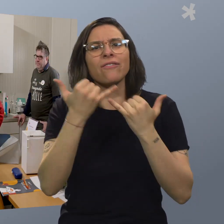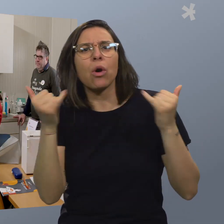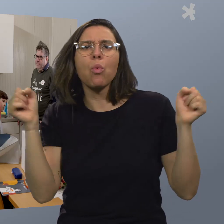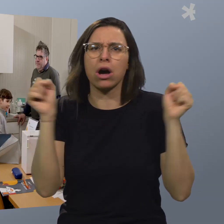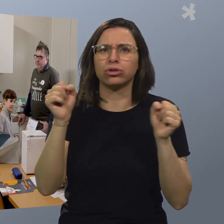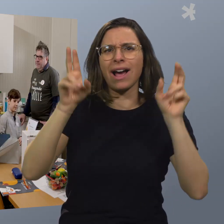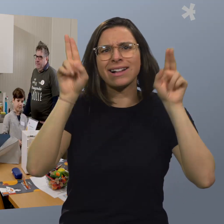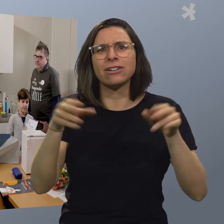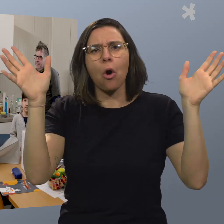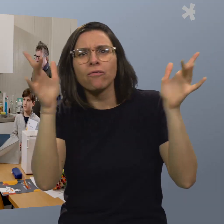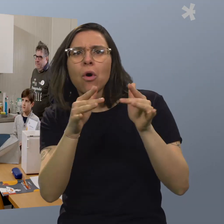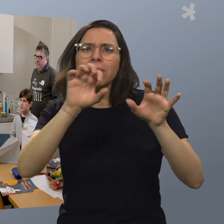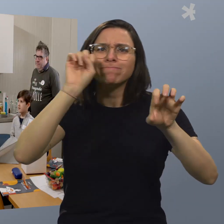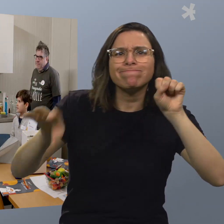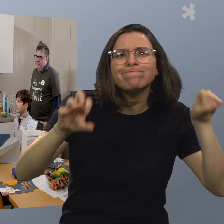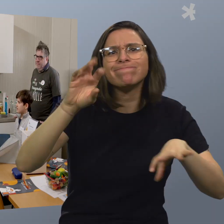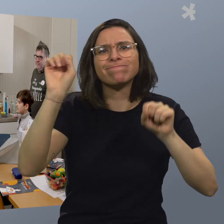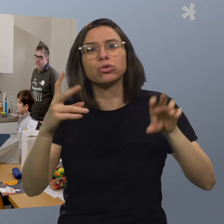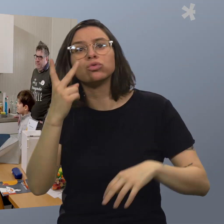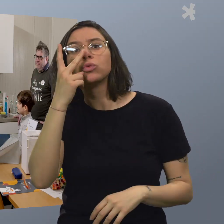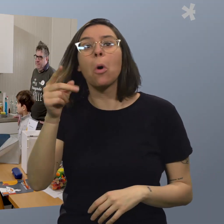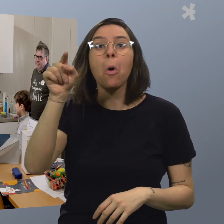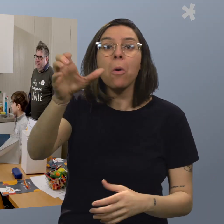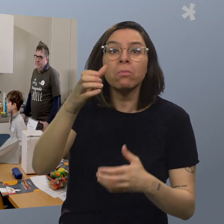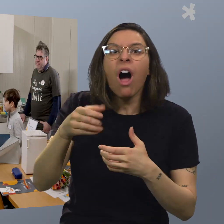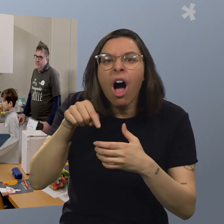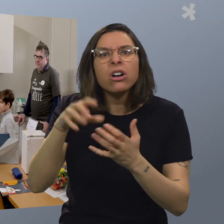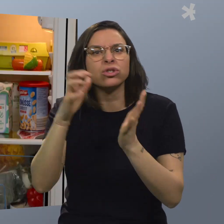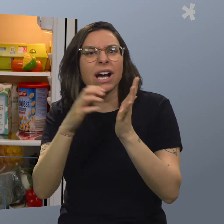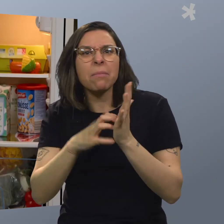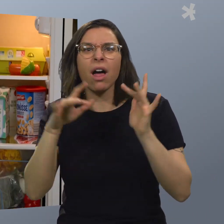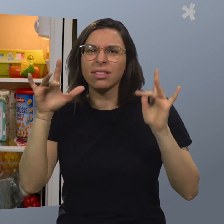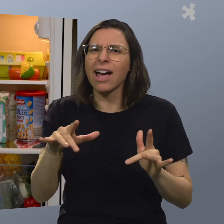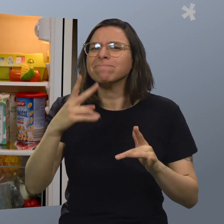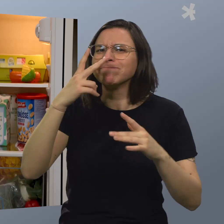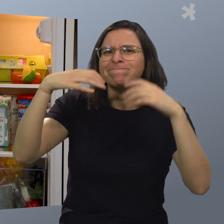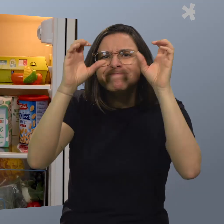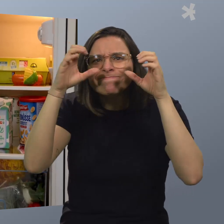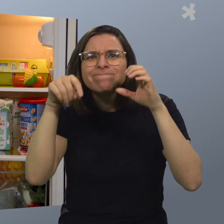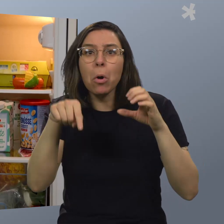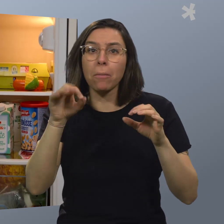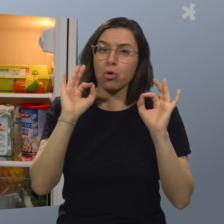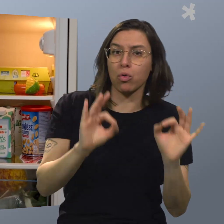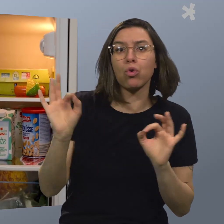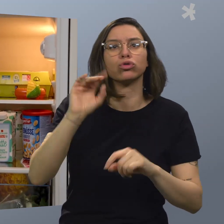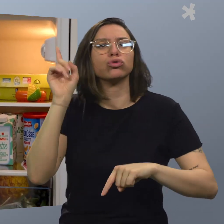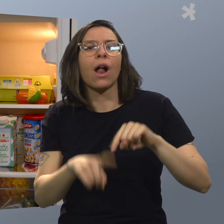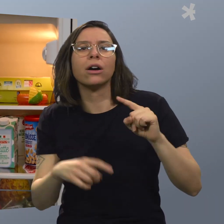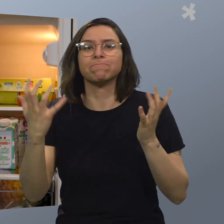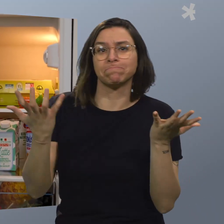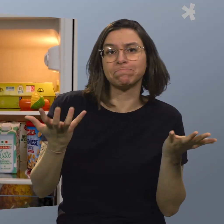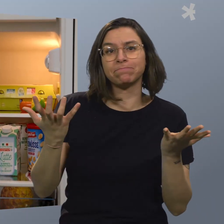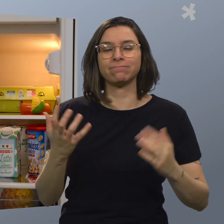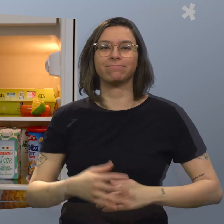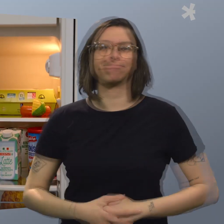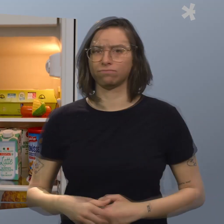einräumt und man schaut sich an, wie Schimmel unter dem Mikroskop ausschaut. Und was ist guter